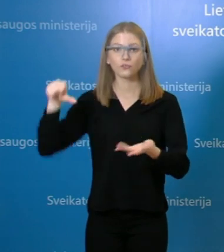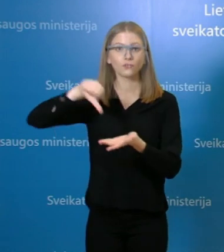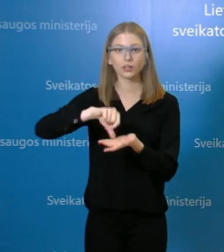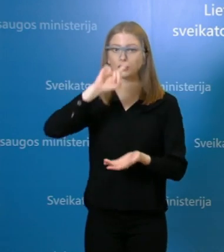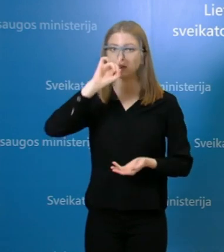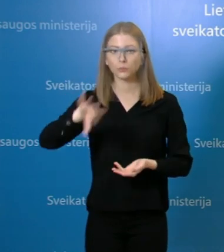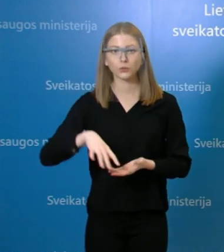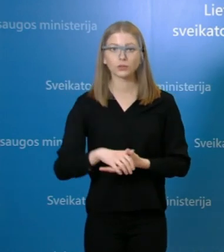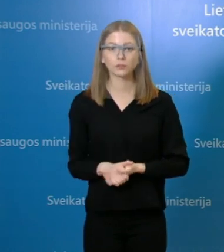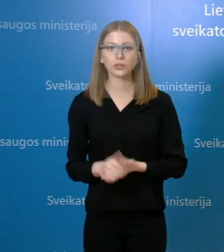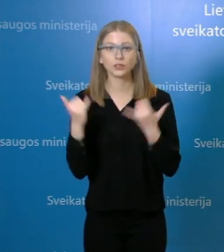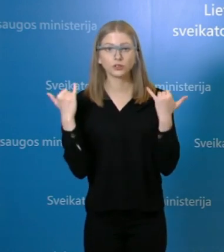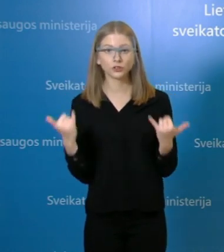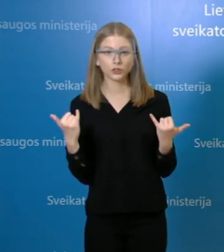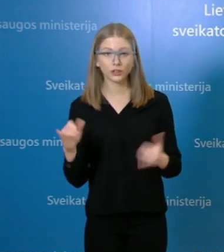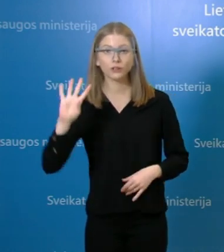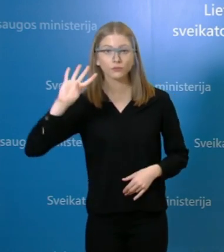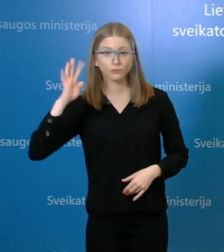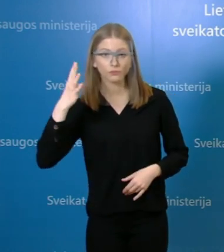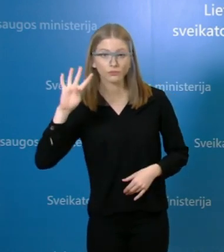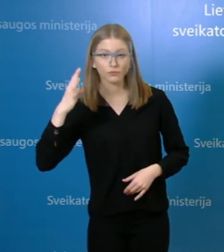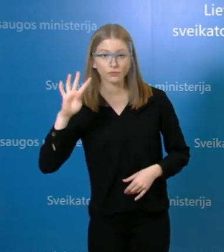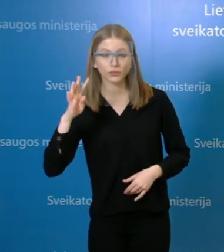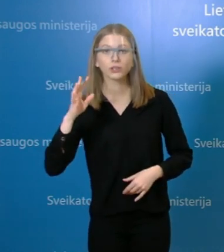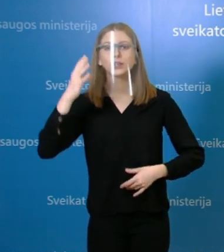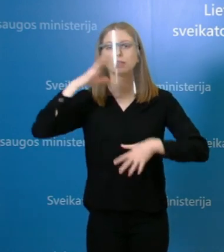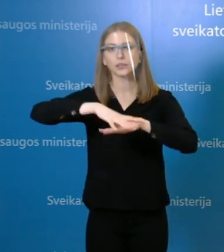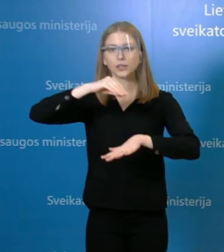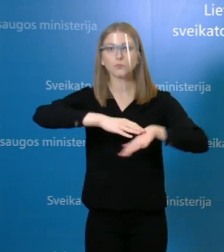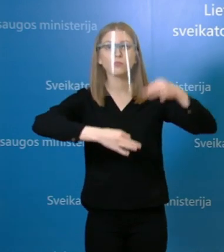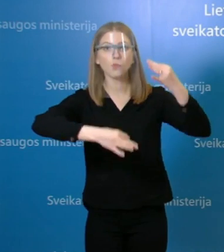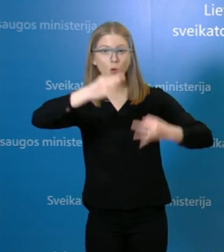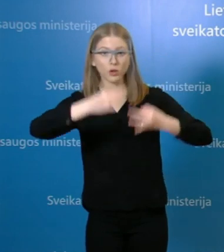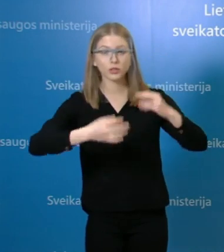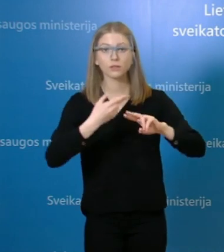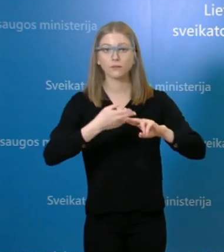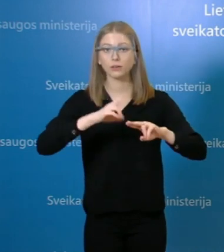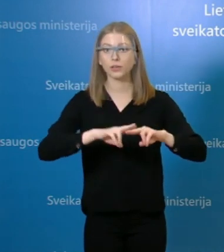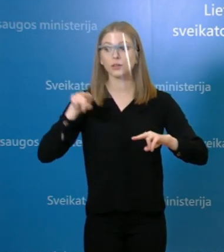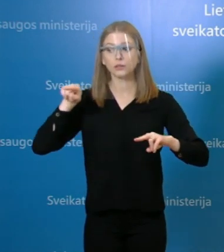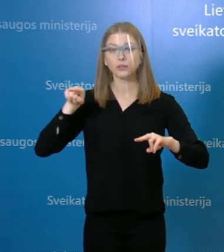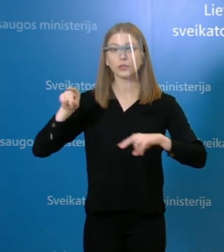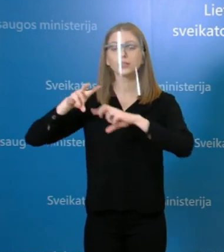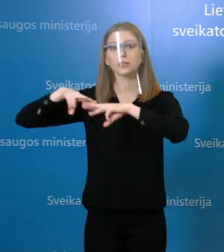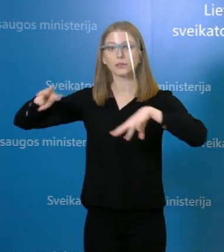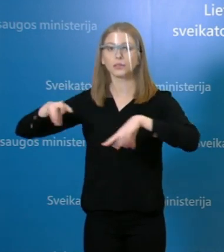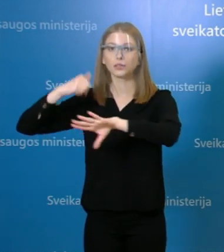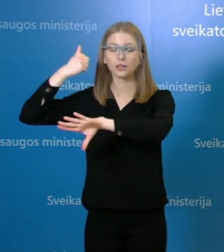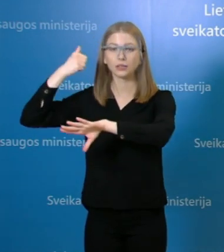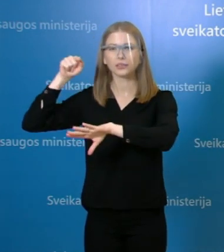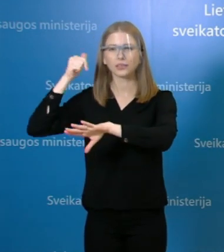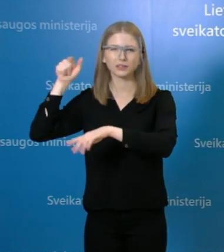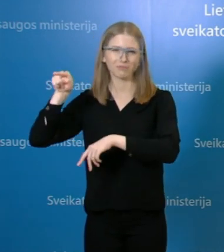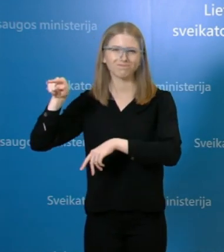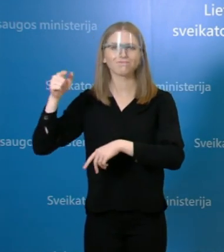žinote, šiandien ketvirtadienį yra Seimo posėdis, tai ministra žiniasklaida ten gali pasikalbinti